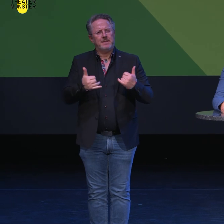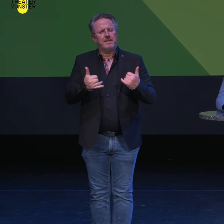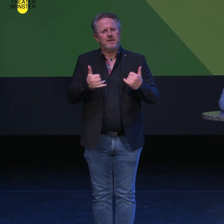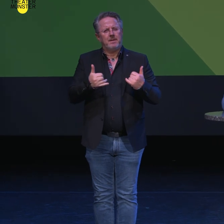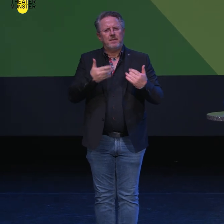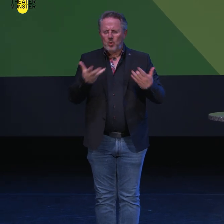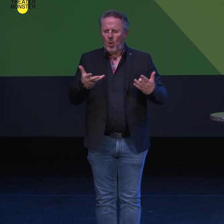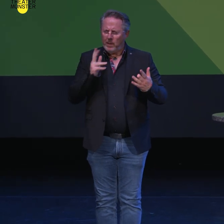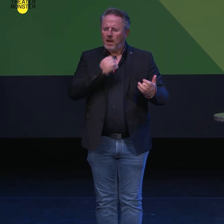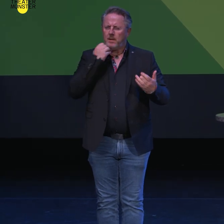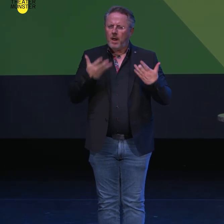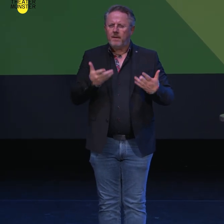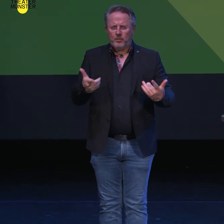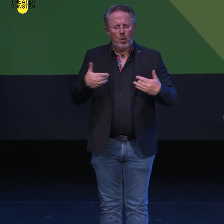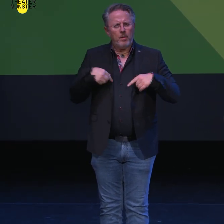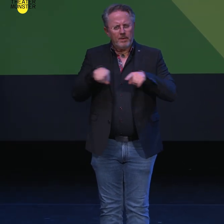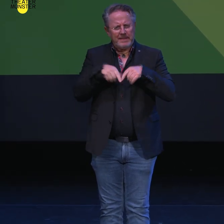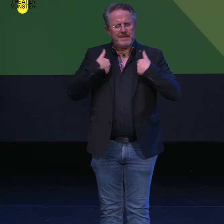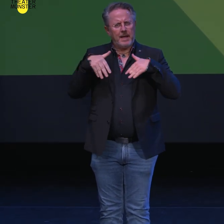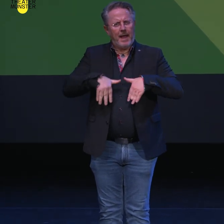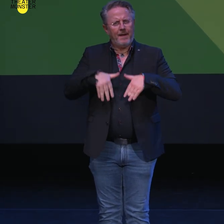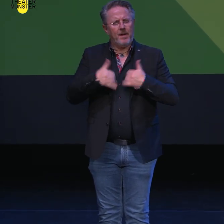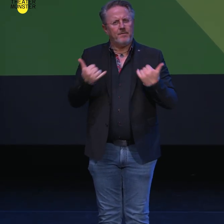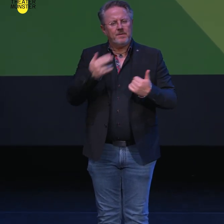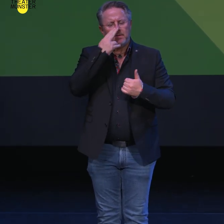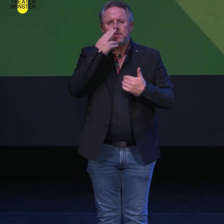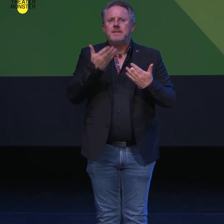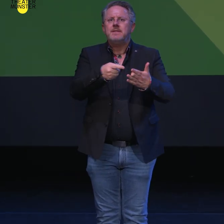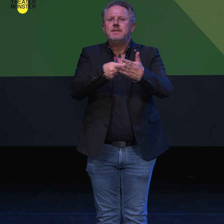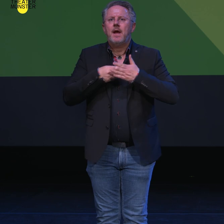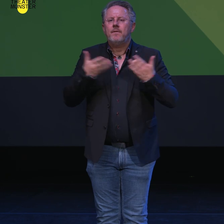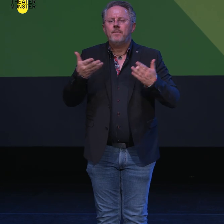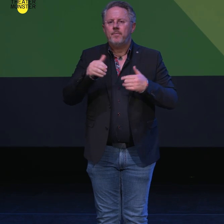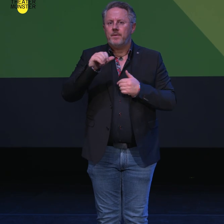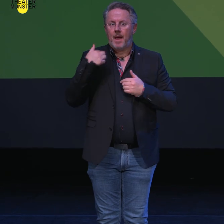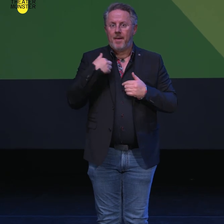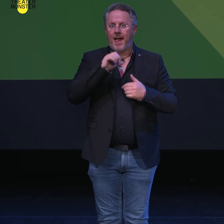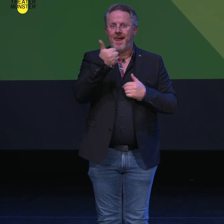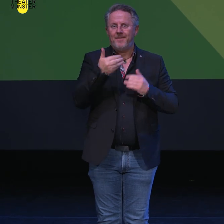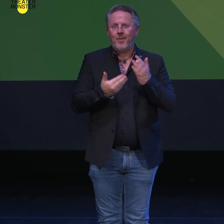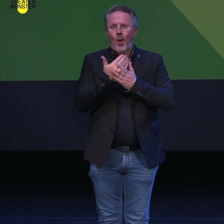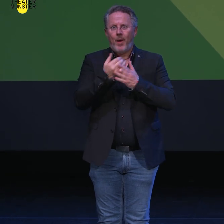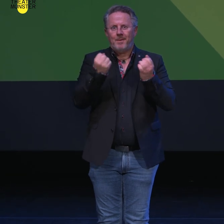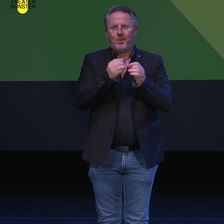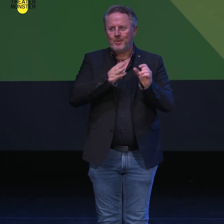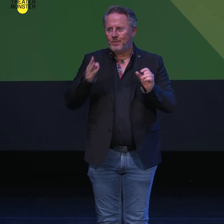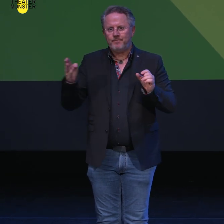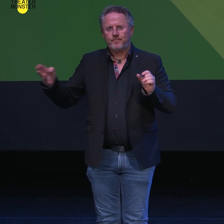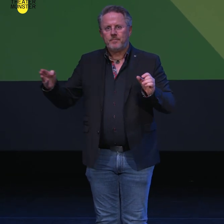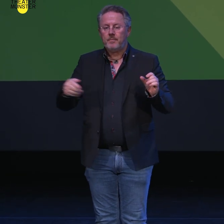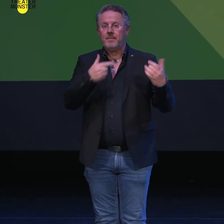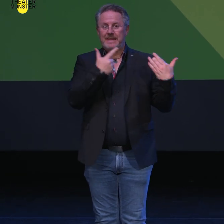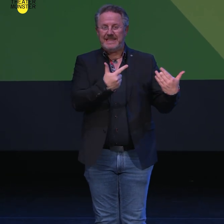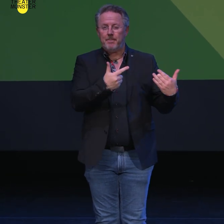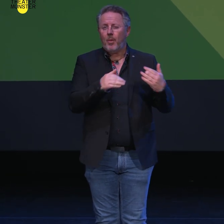Vergegenwärtigung. Das drückt sich unter anderem darin aus, dass von den elf Neuproduktionen es sieben Uhr- und